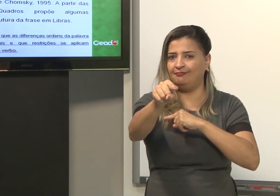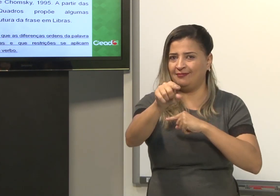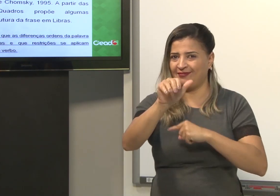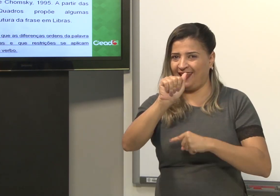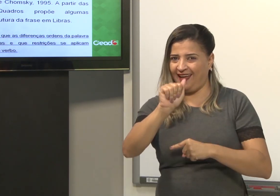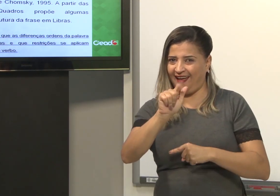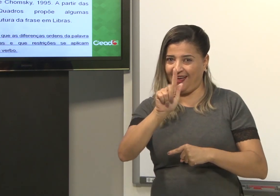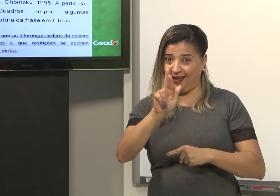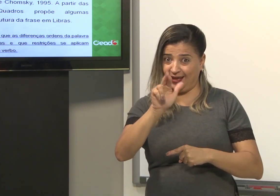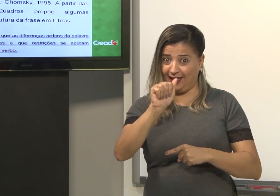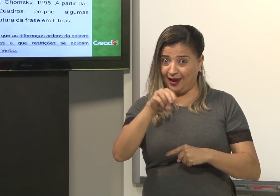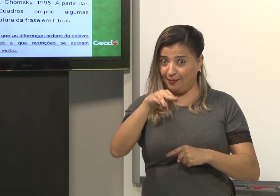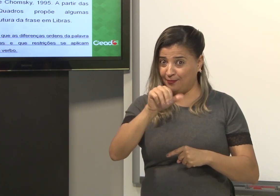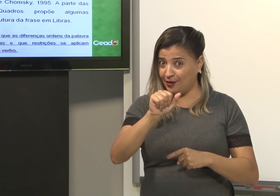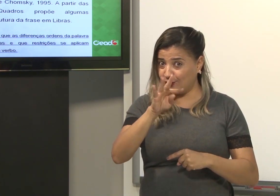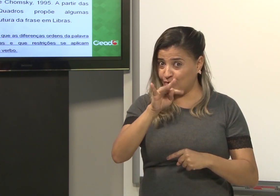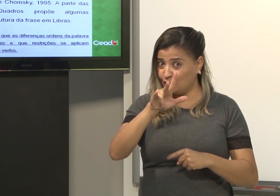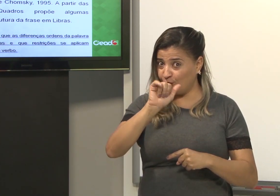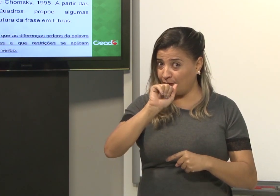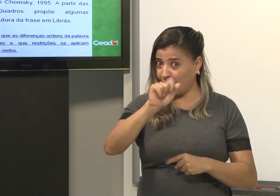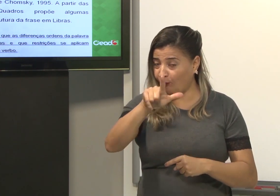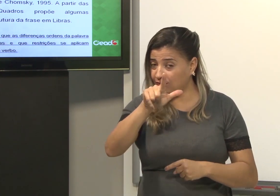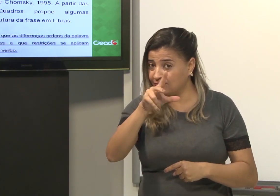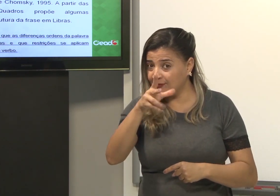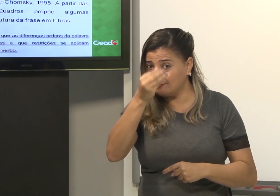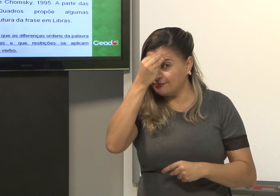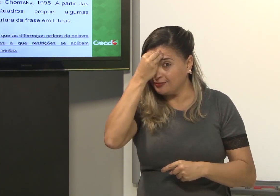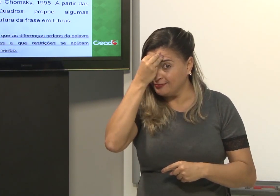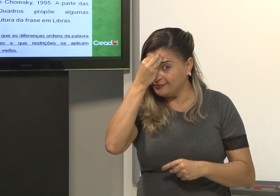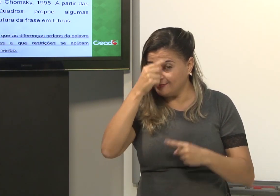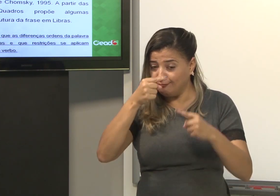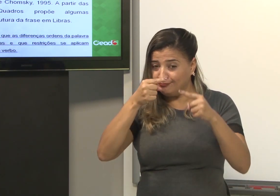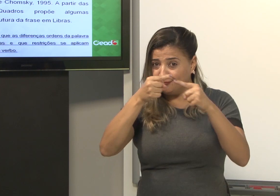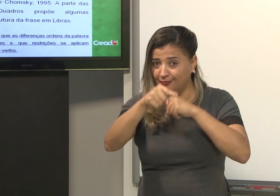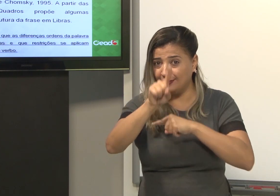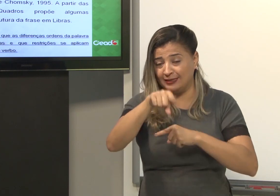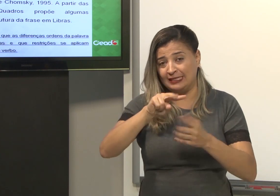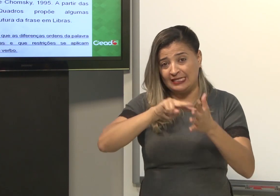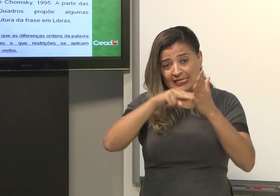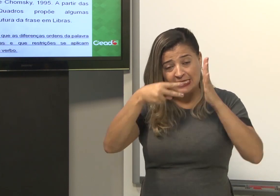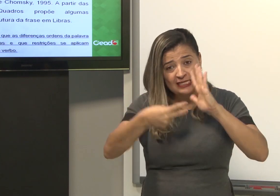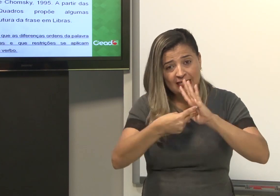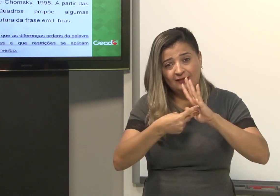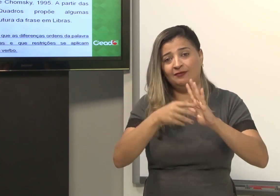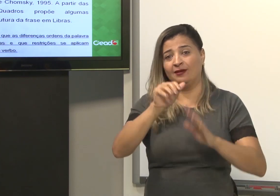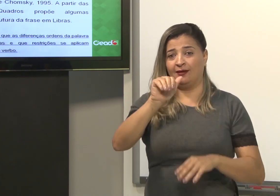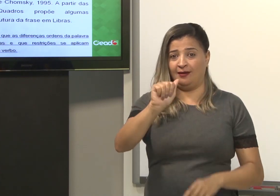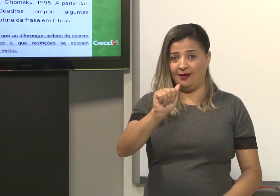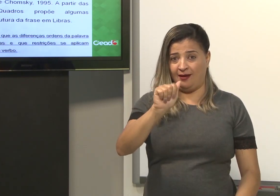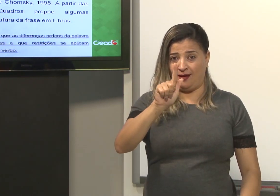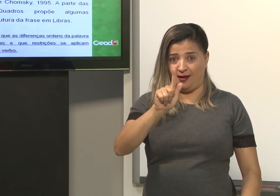agramatical. Então, entenderam? Esse seria o significado. A gramatical.